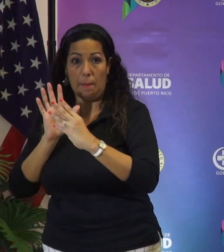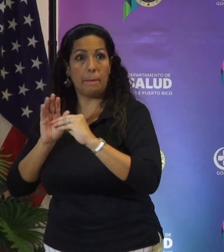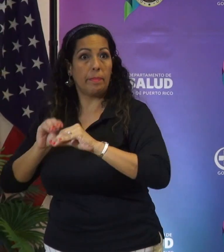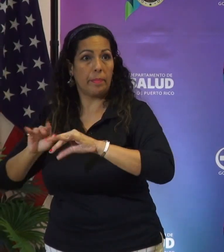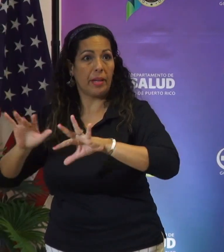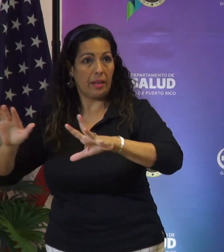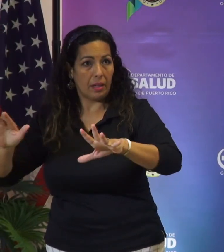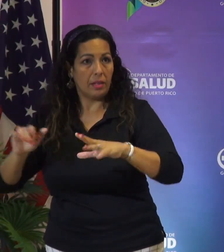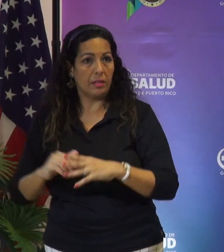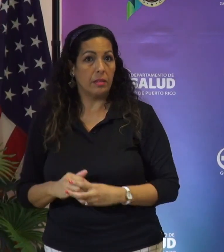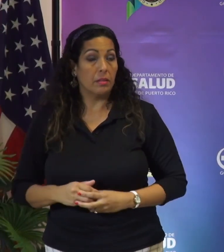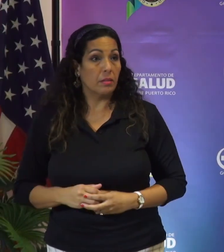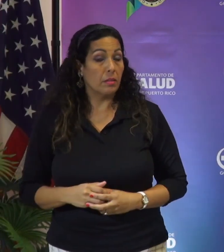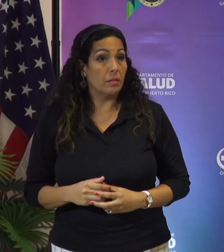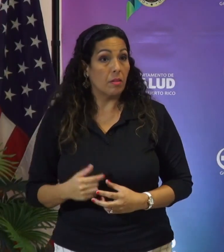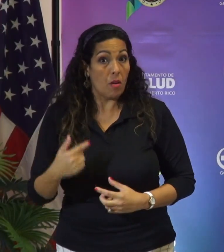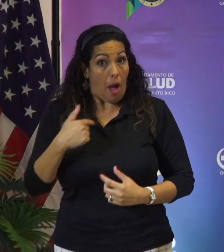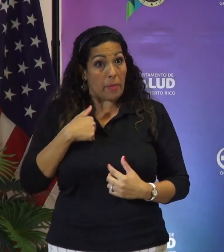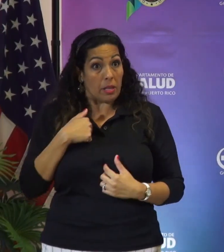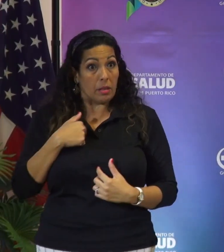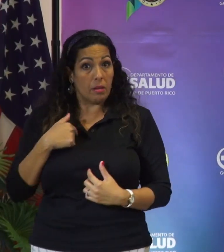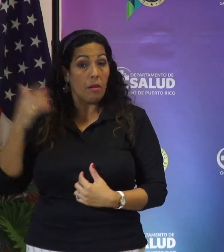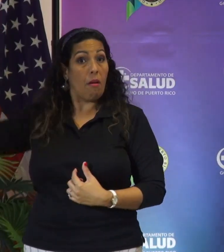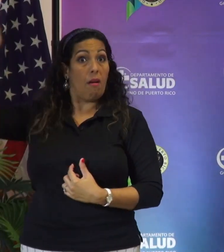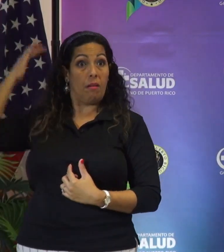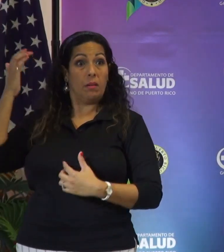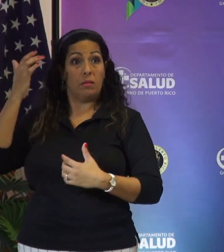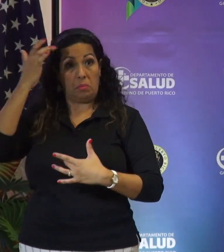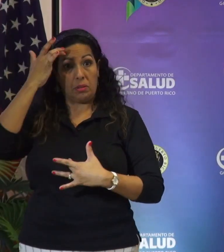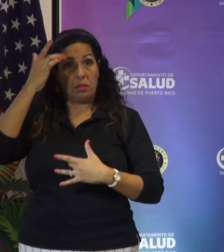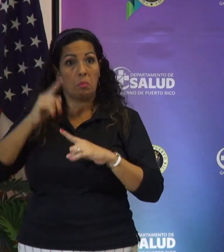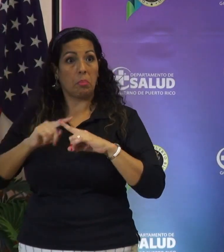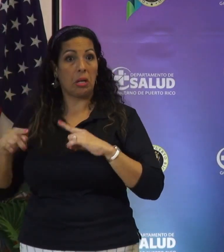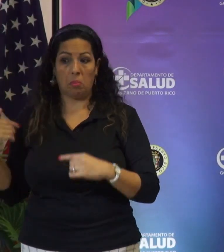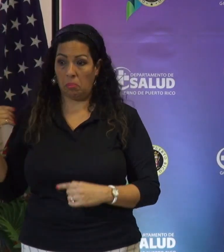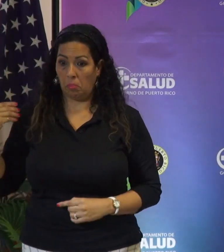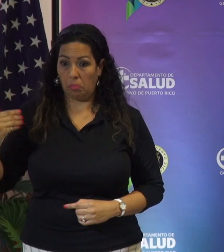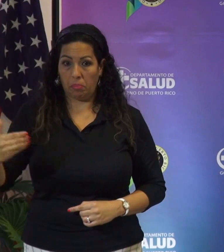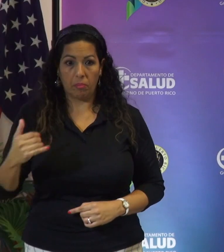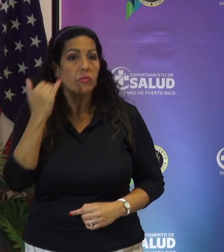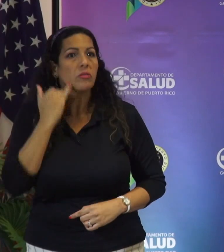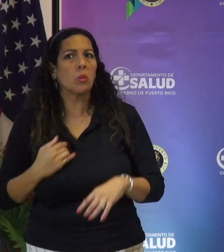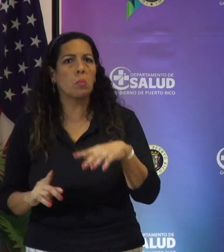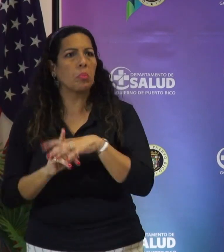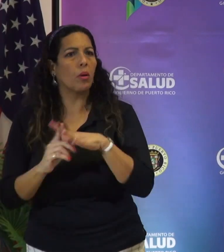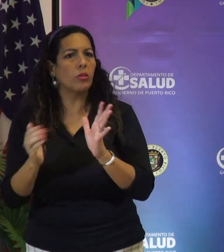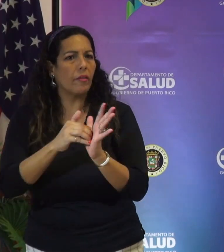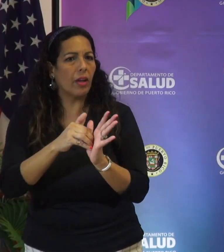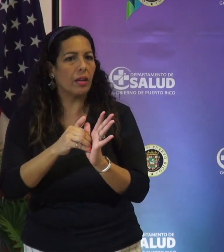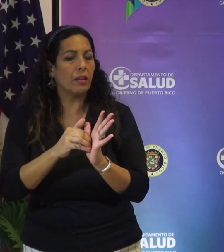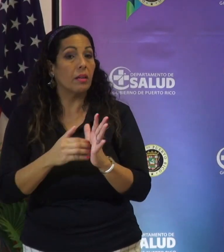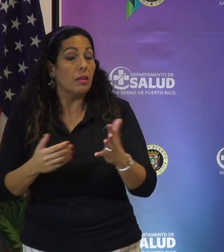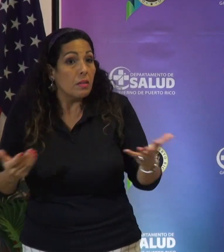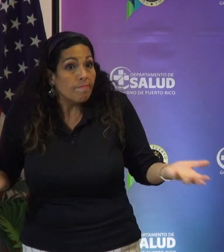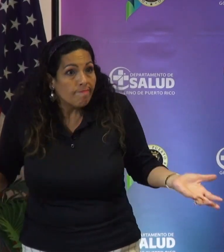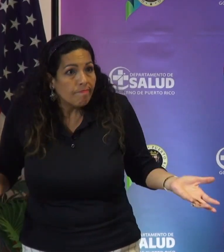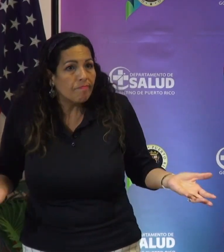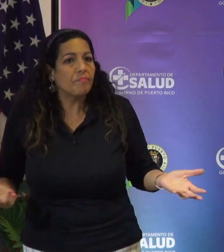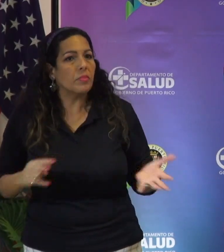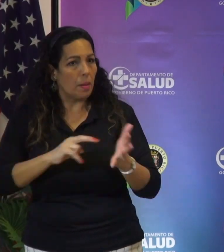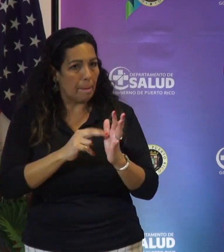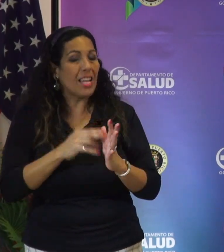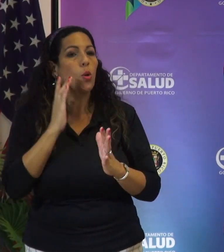personas que piensan a mí no me ha dado el COVID, me he protegido completamente, pero sin embargo se encuentran con la sorpresa que sí, pues sabemos que ahí hay